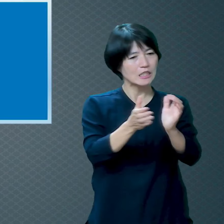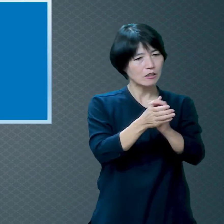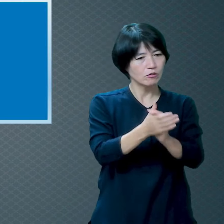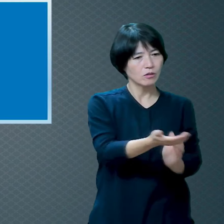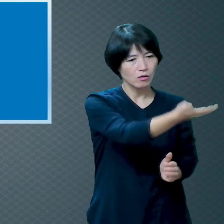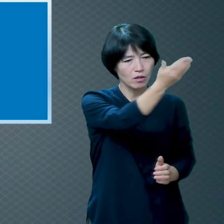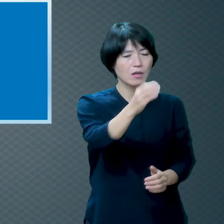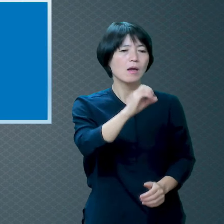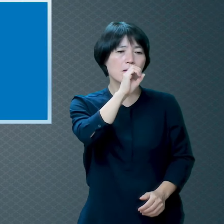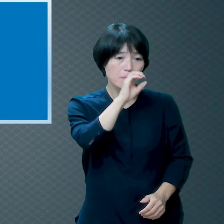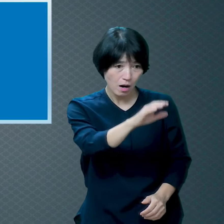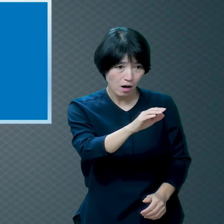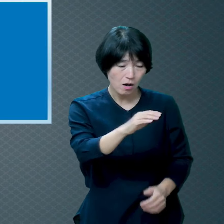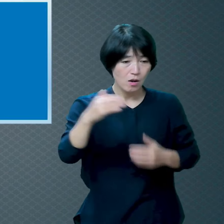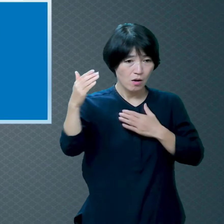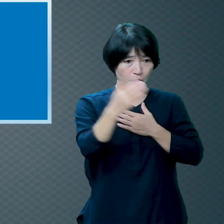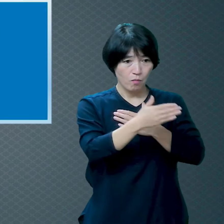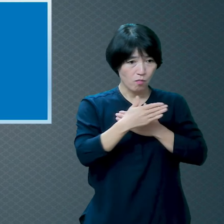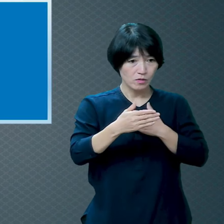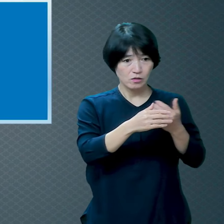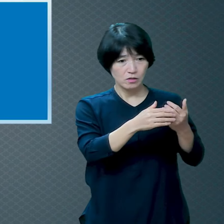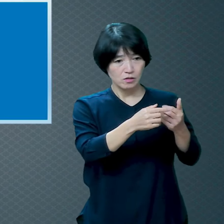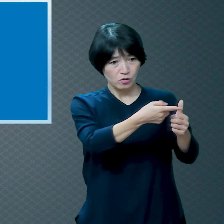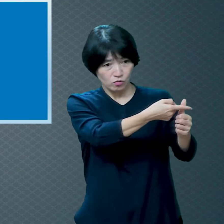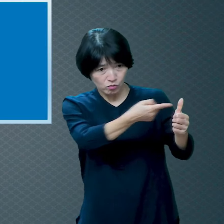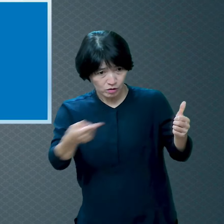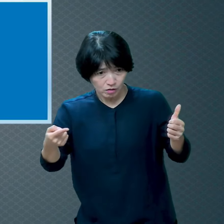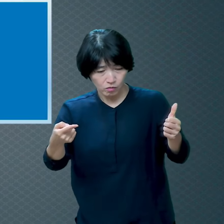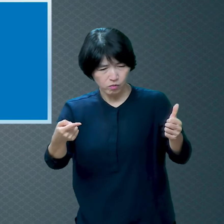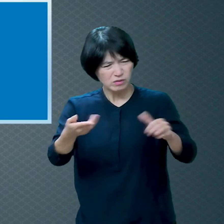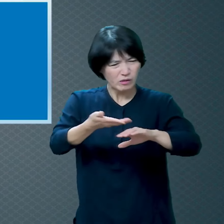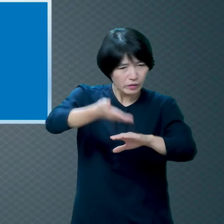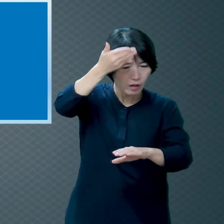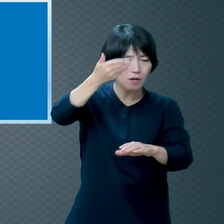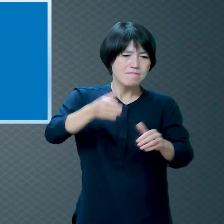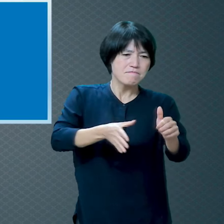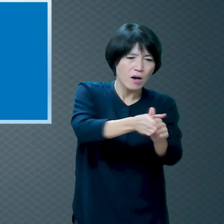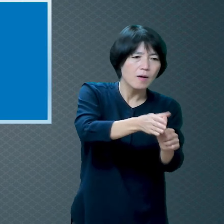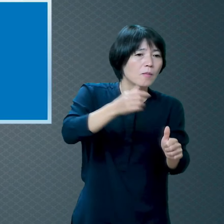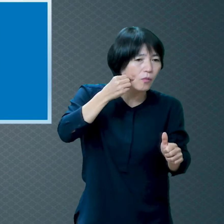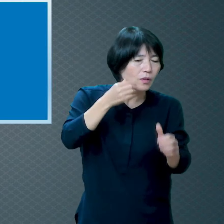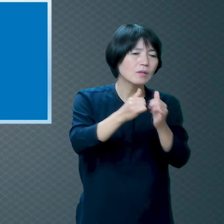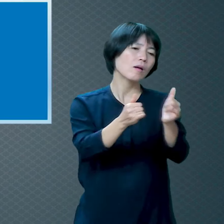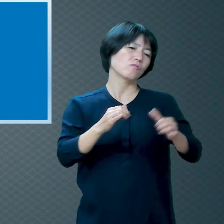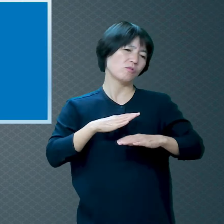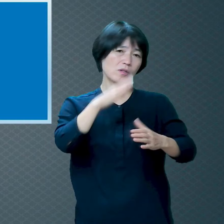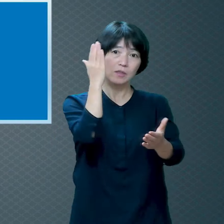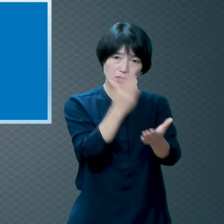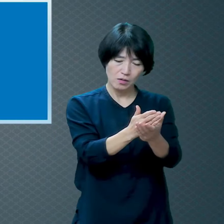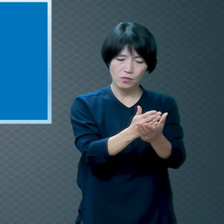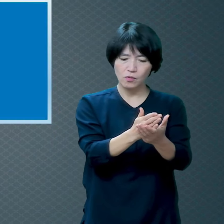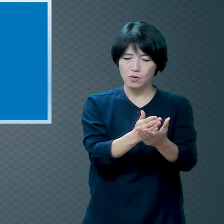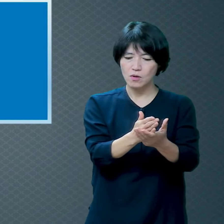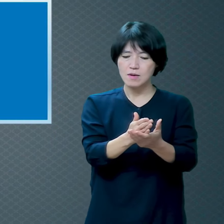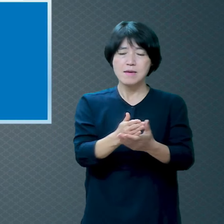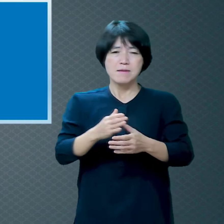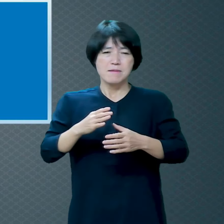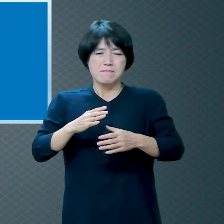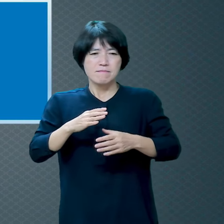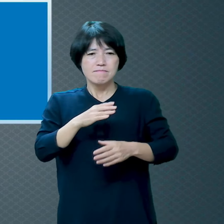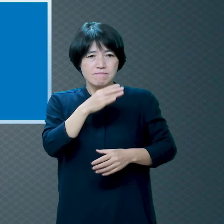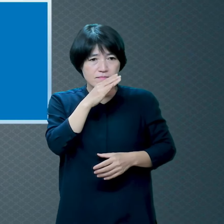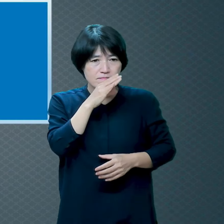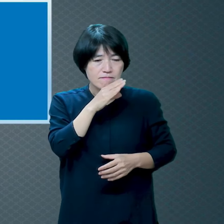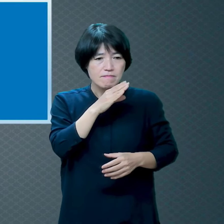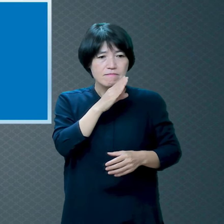죽이고 그 후에는 능히 더 못하는 자들을 두려워하지 말라 마땅히 두려워할 자를 내가 너희에게 보이리니